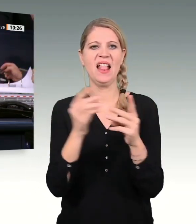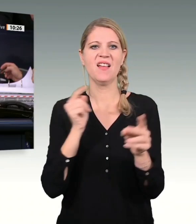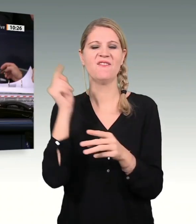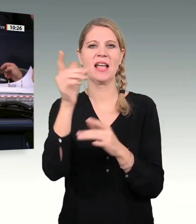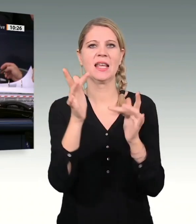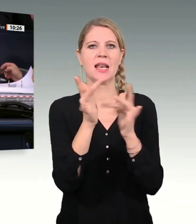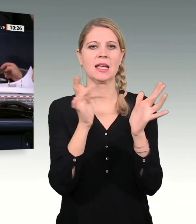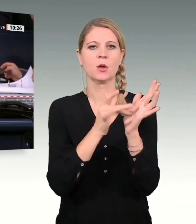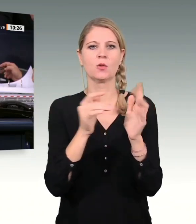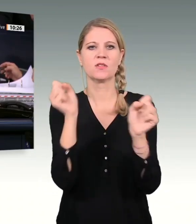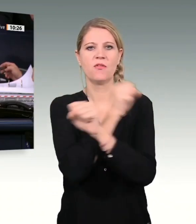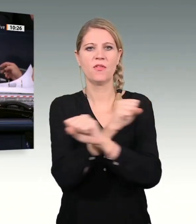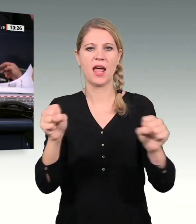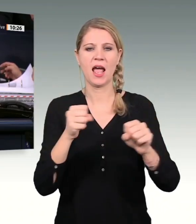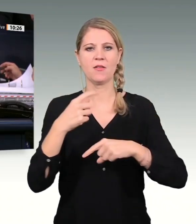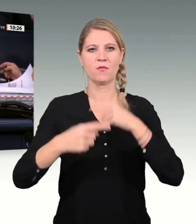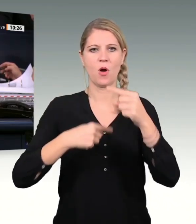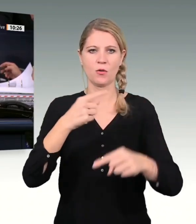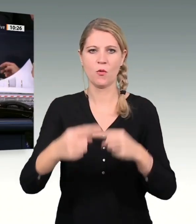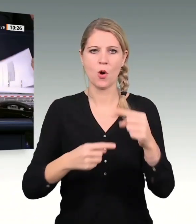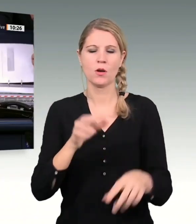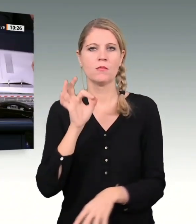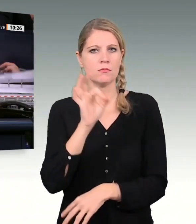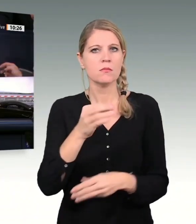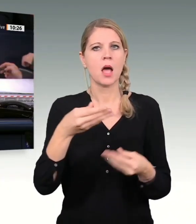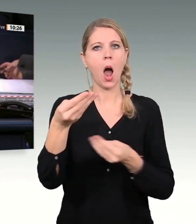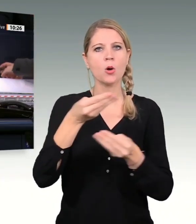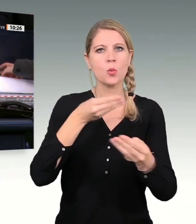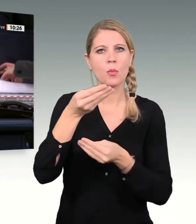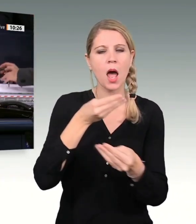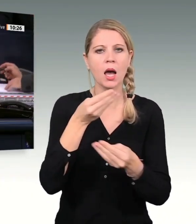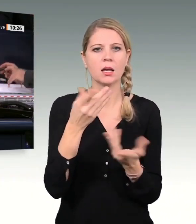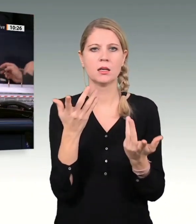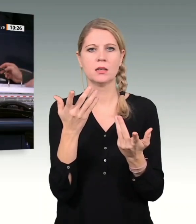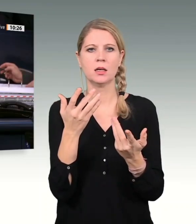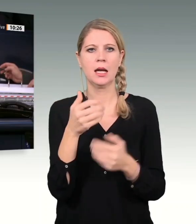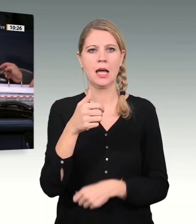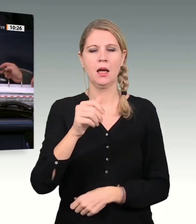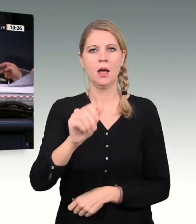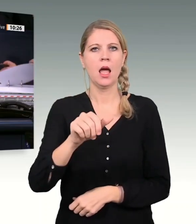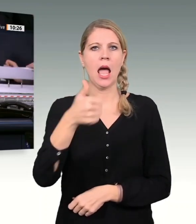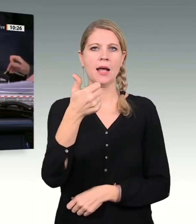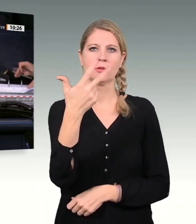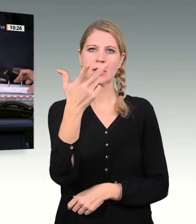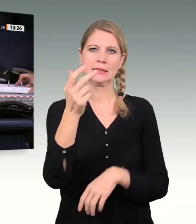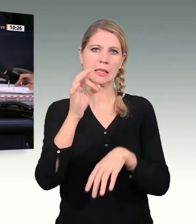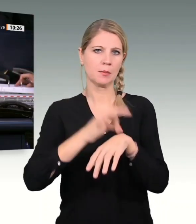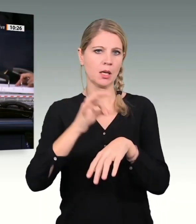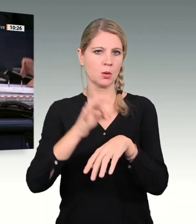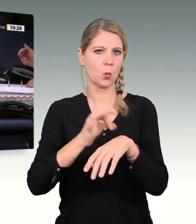Für diese Aussprache ist eine Dauer von 31 Minuten beschlossen.